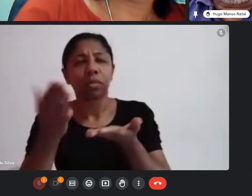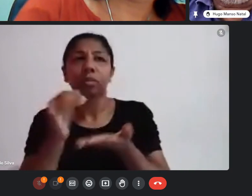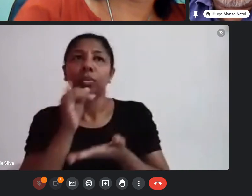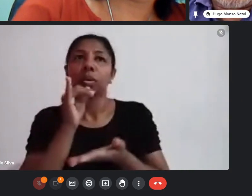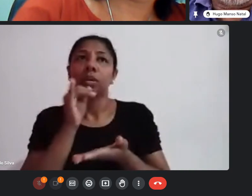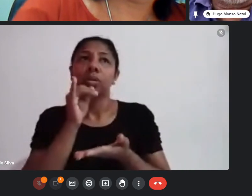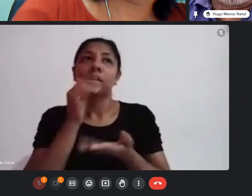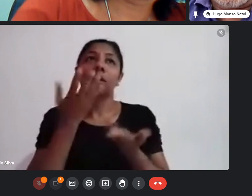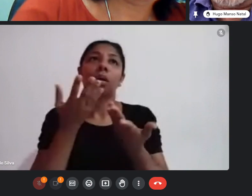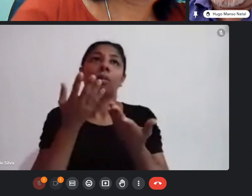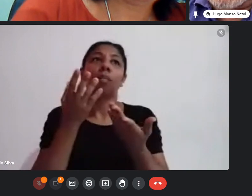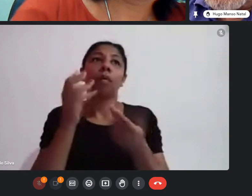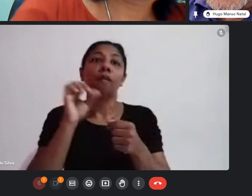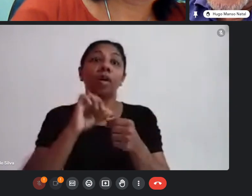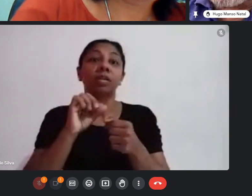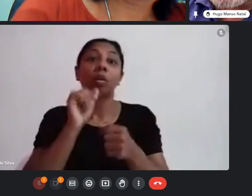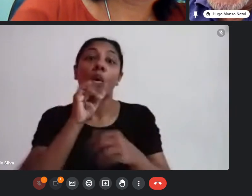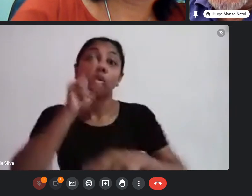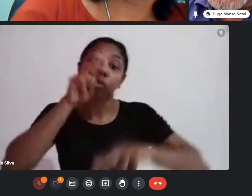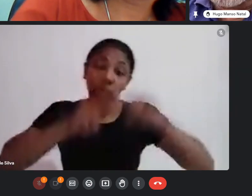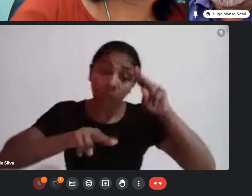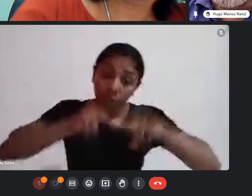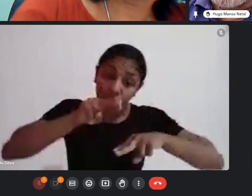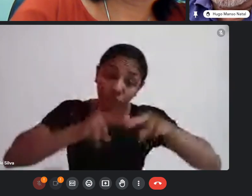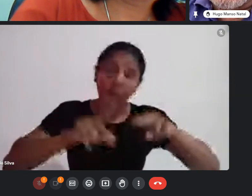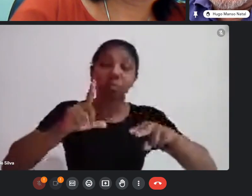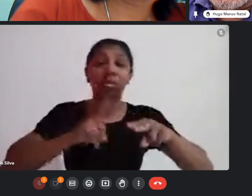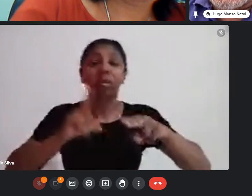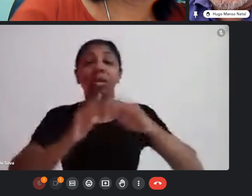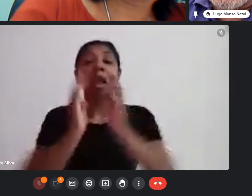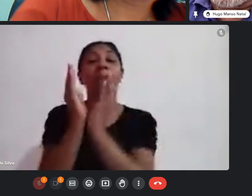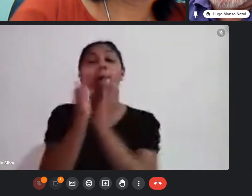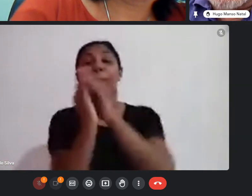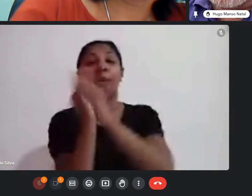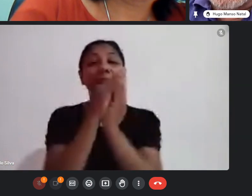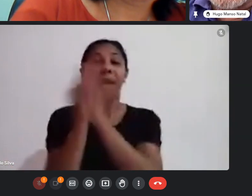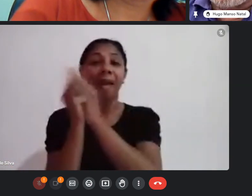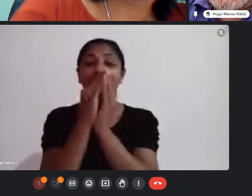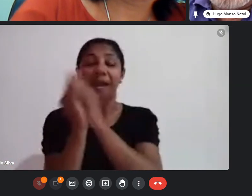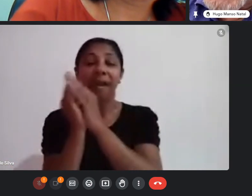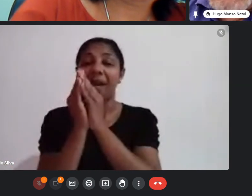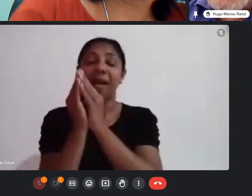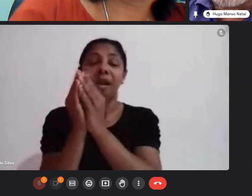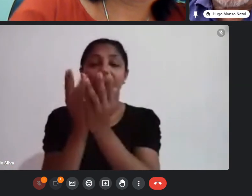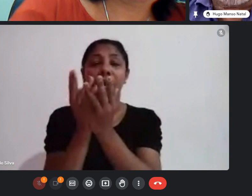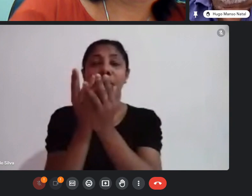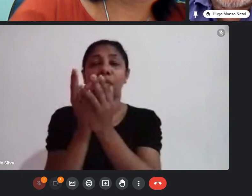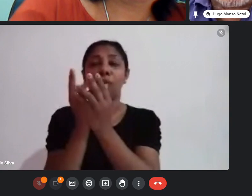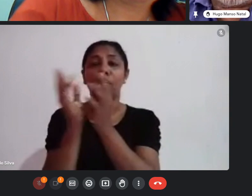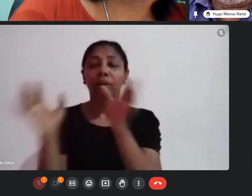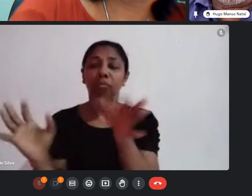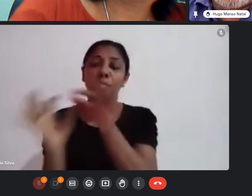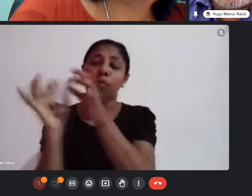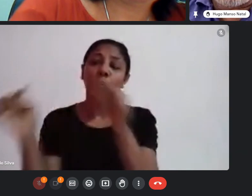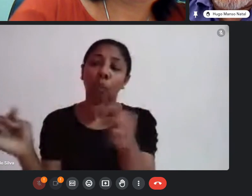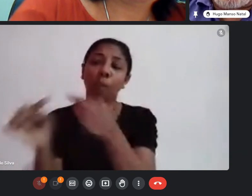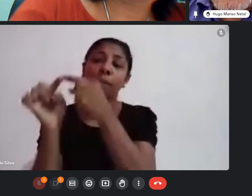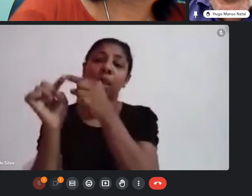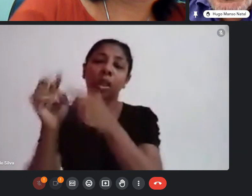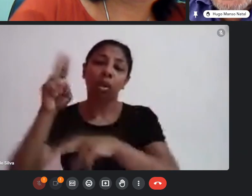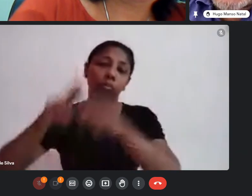alguma coisa no São João que nós temos bonecos que dialogam com a atividade junina mas nunca conseguimos fazer